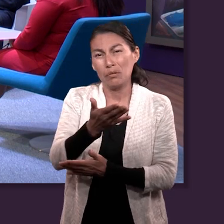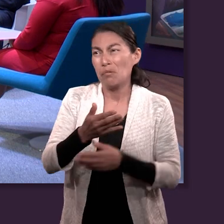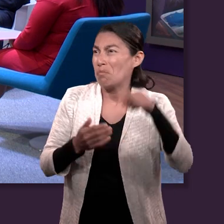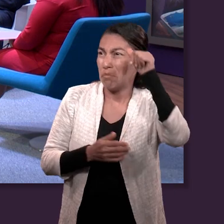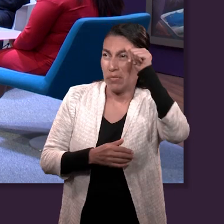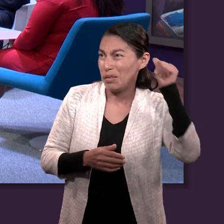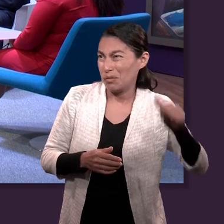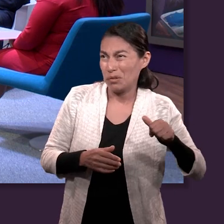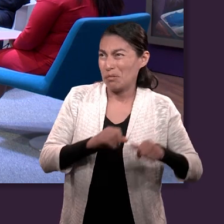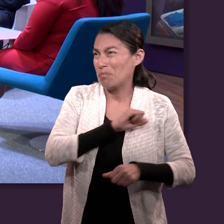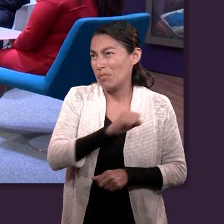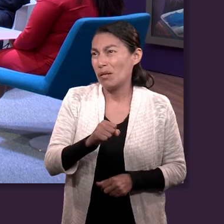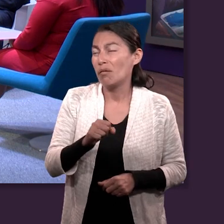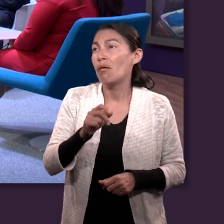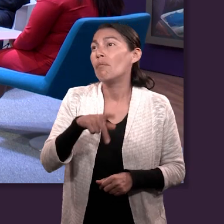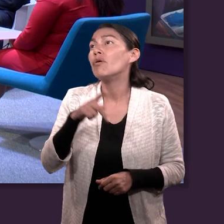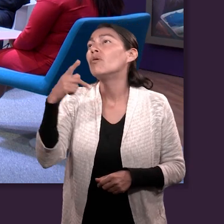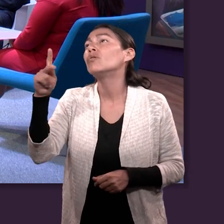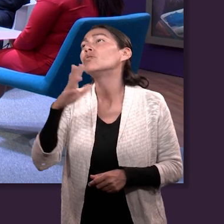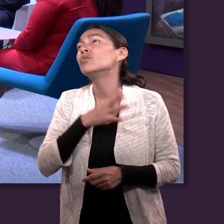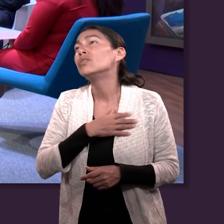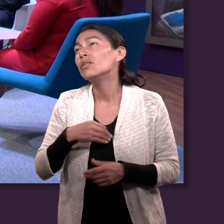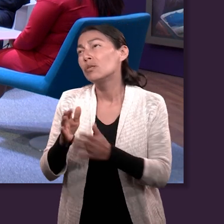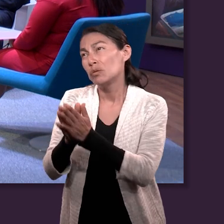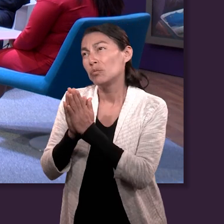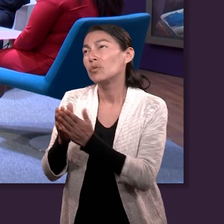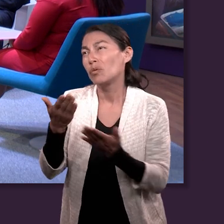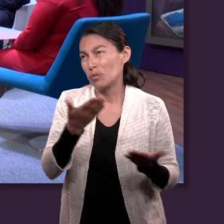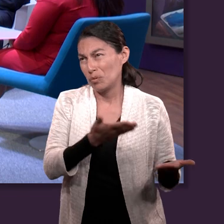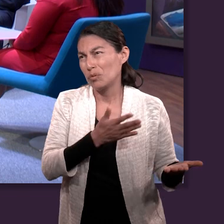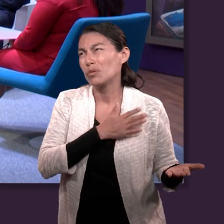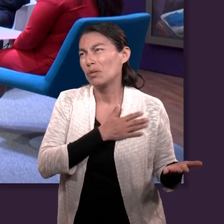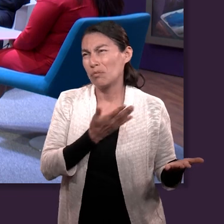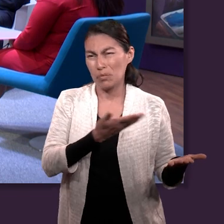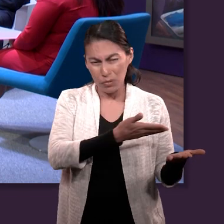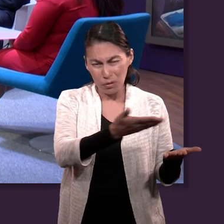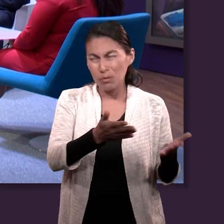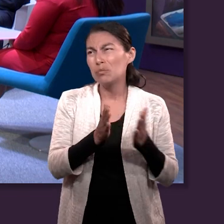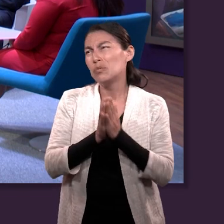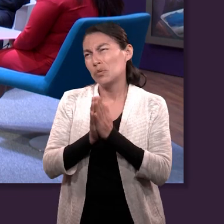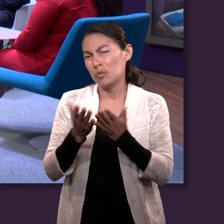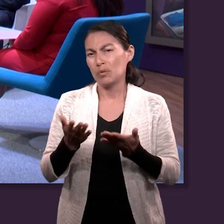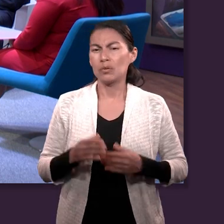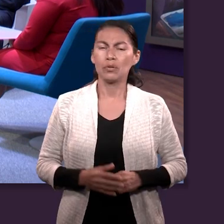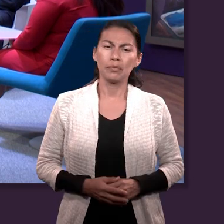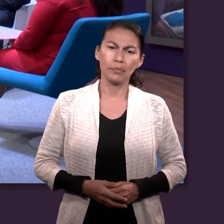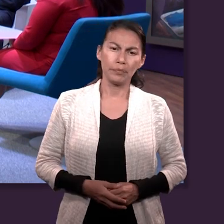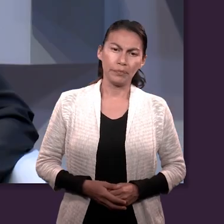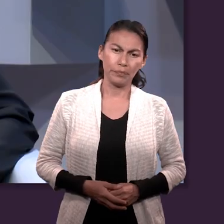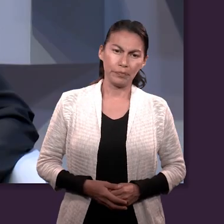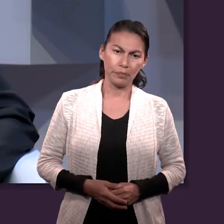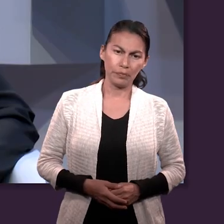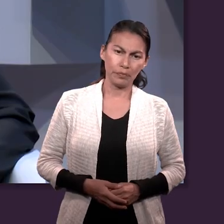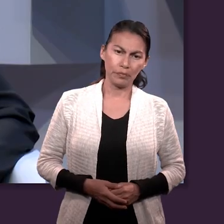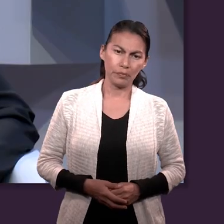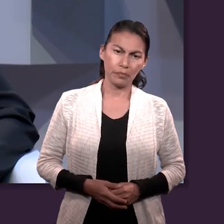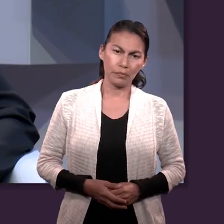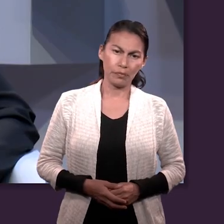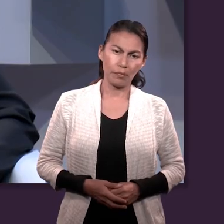te lleva a tener también compasión por las demás personas. Así es. Bueno, en la lección había una frase que a mí me